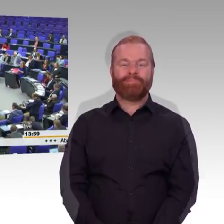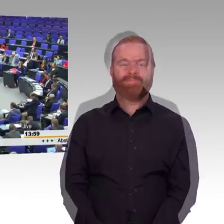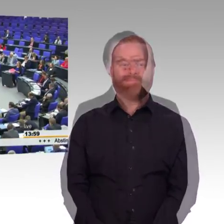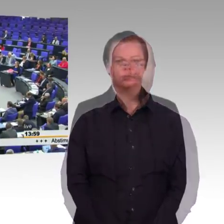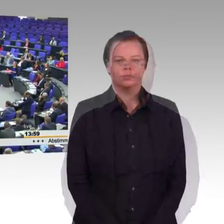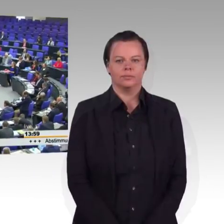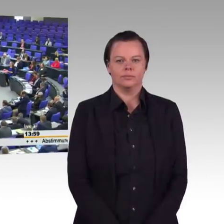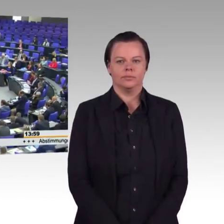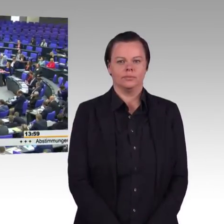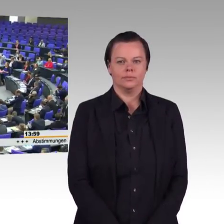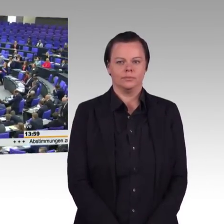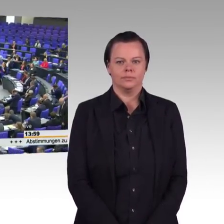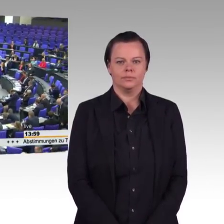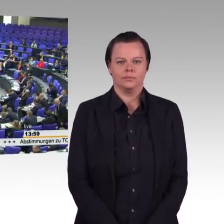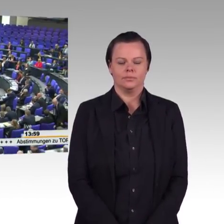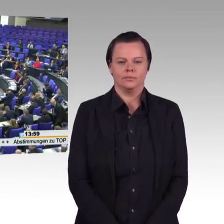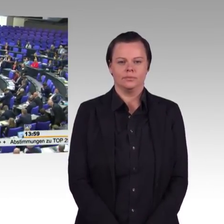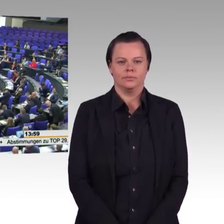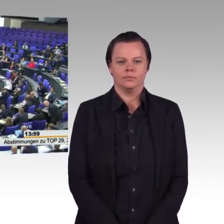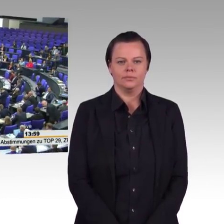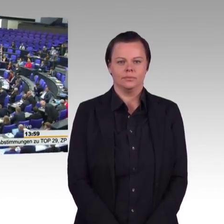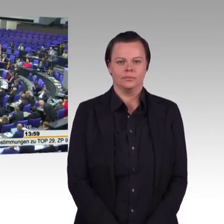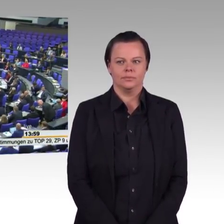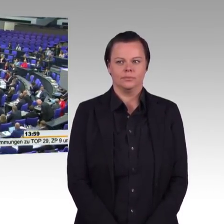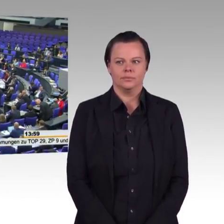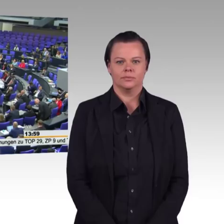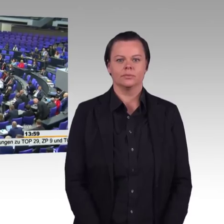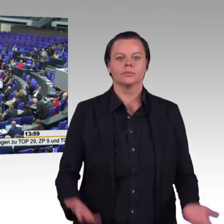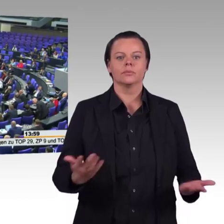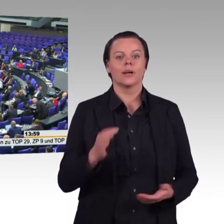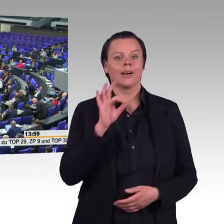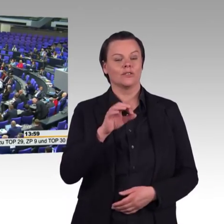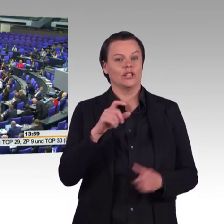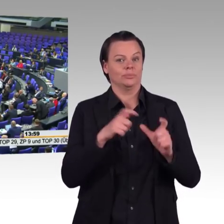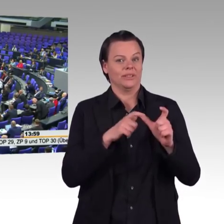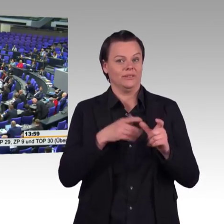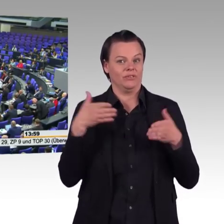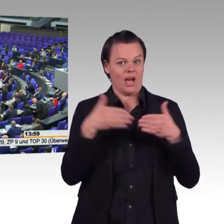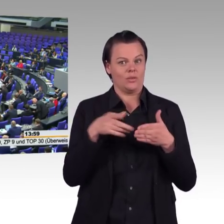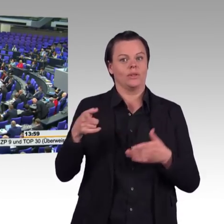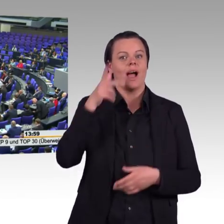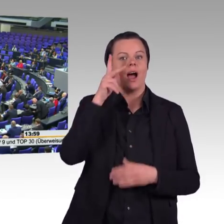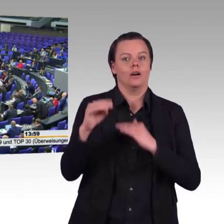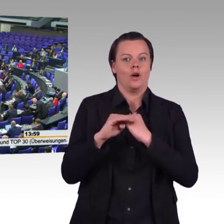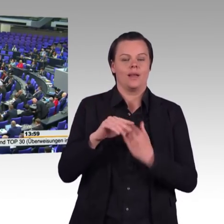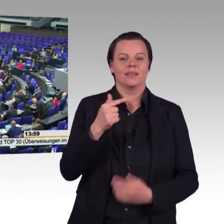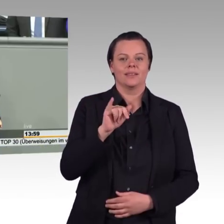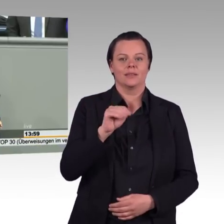Debatte sehen dürfen. Und, Frau Baerbock, die Beispiele, die Sie gebracht haben mit Frankreich, Großbritannien, Belgien, die alle weiter sind beim